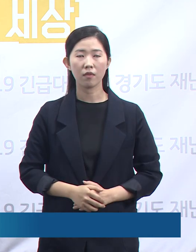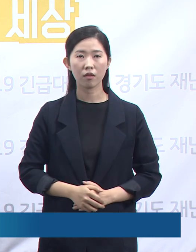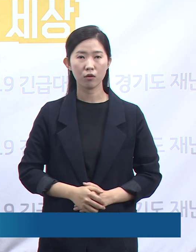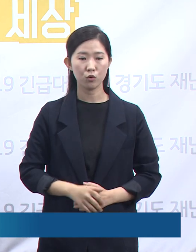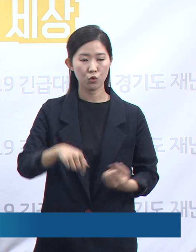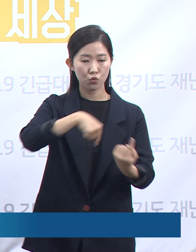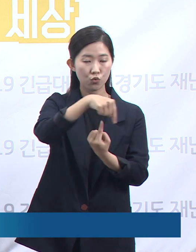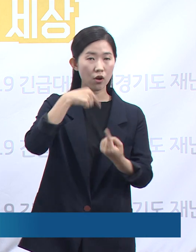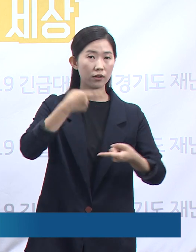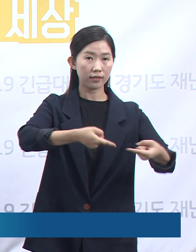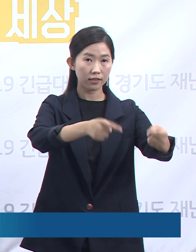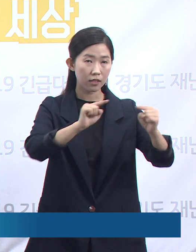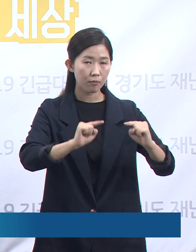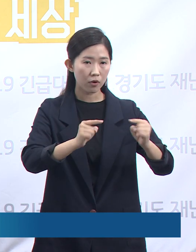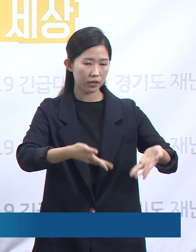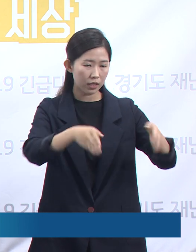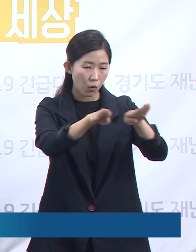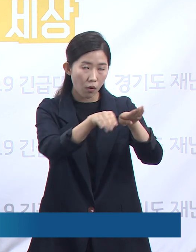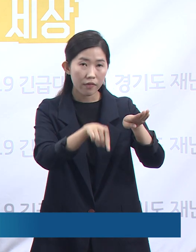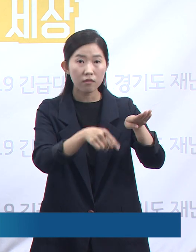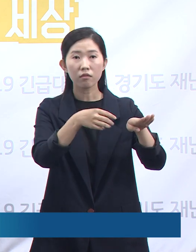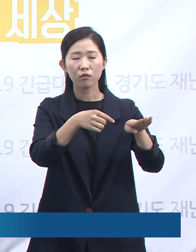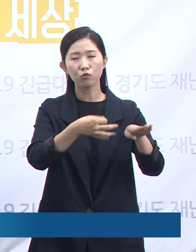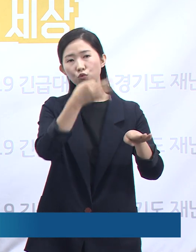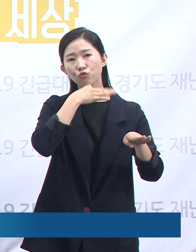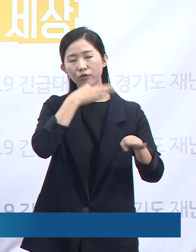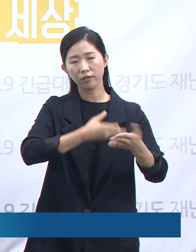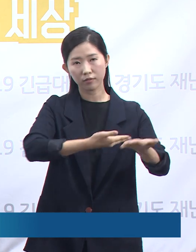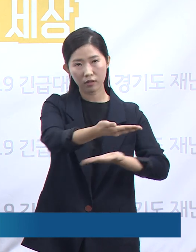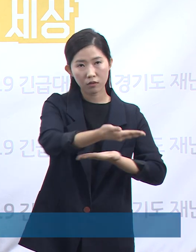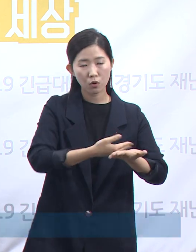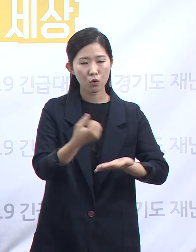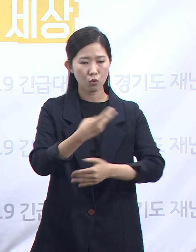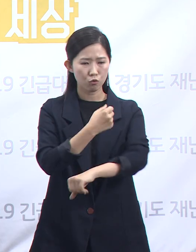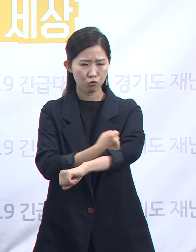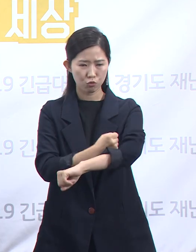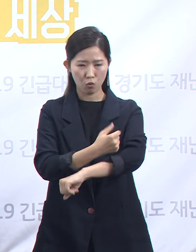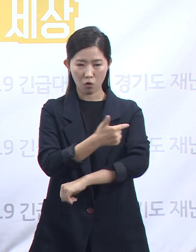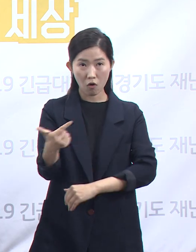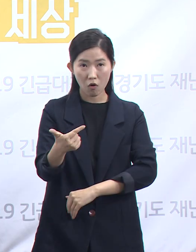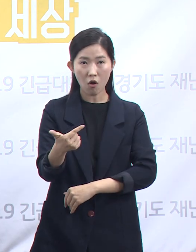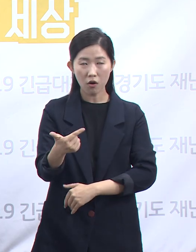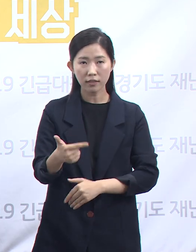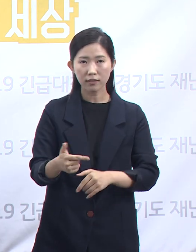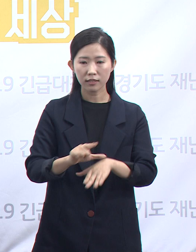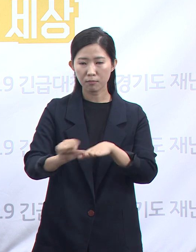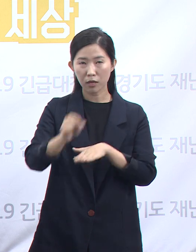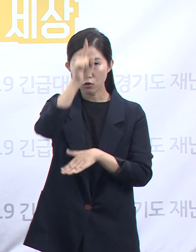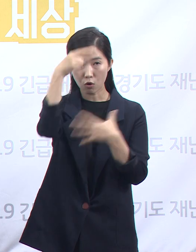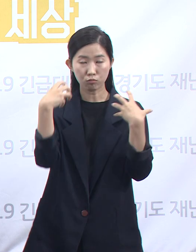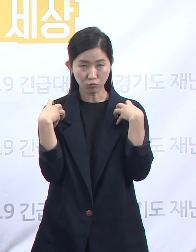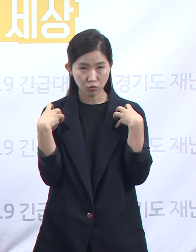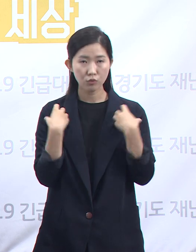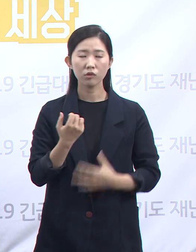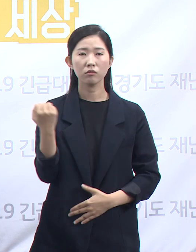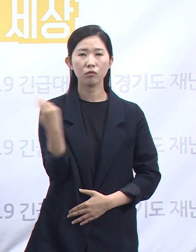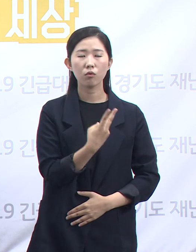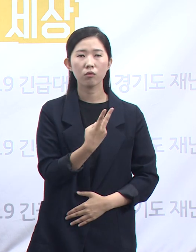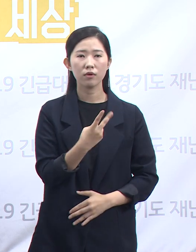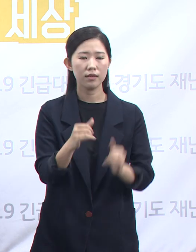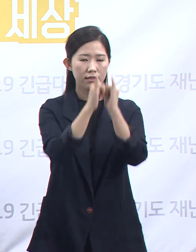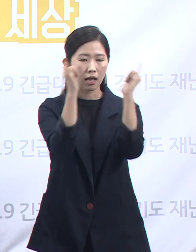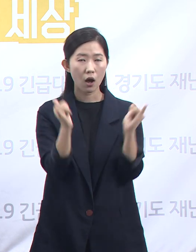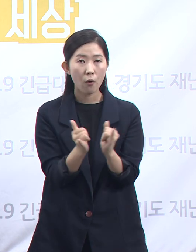기관과 조달 수익을 나누고 조달 수수료를 많이 납부한 지방정부는 물론 중소기업과 사회적